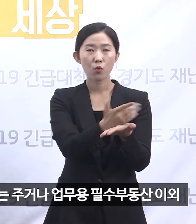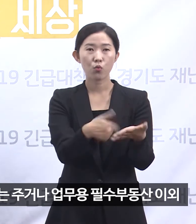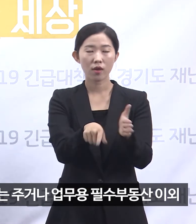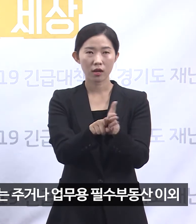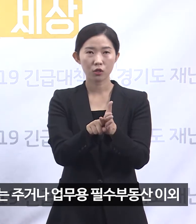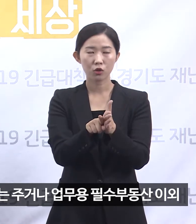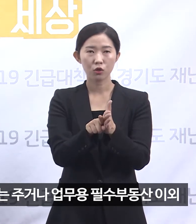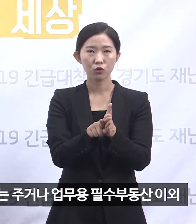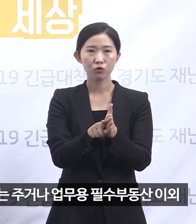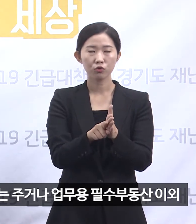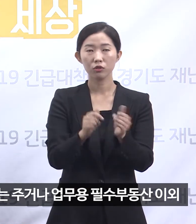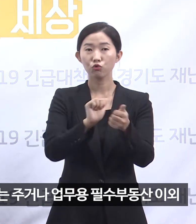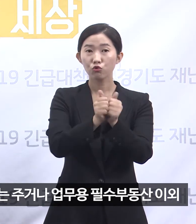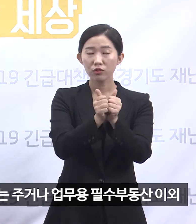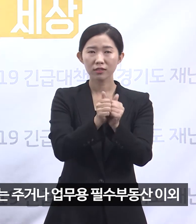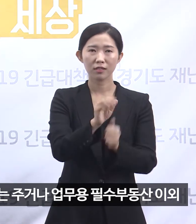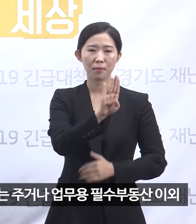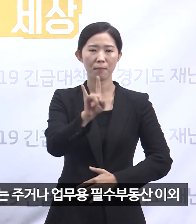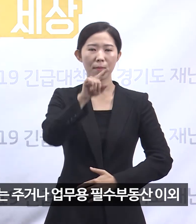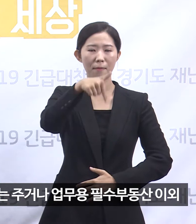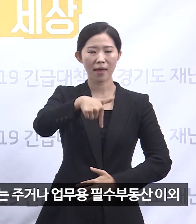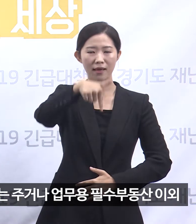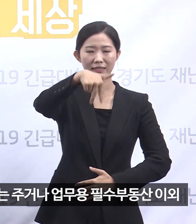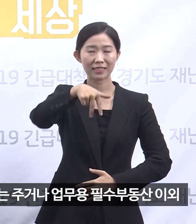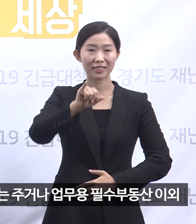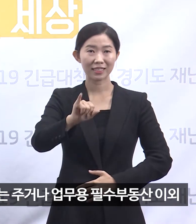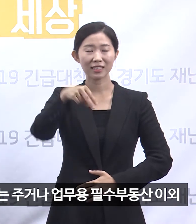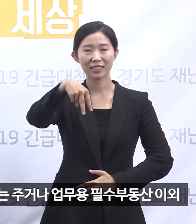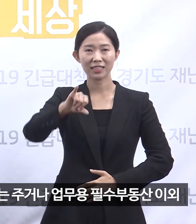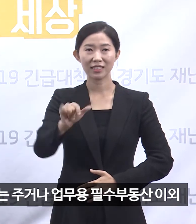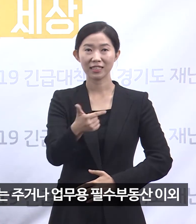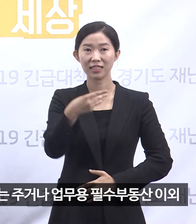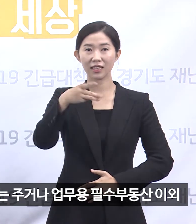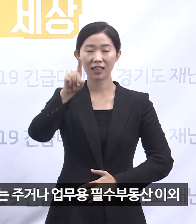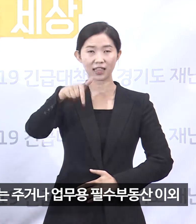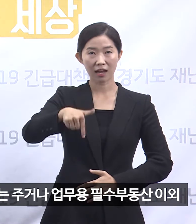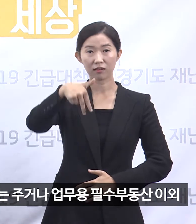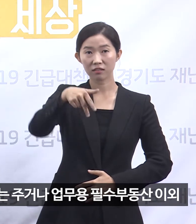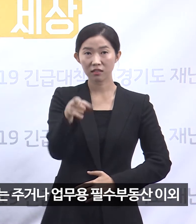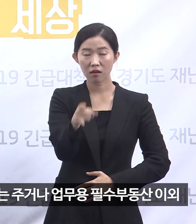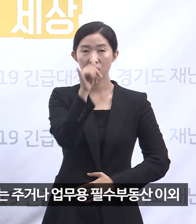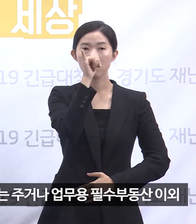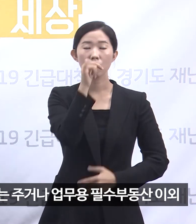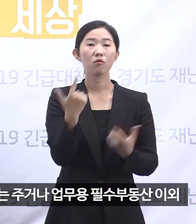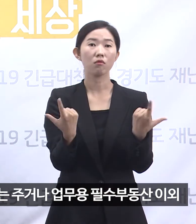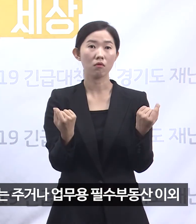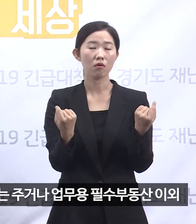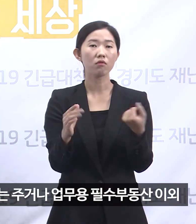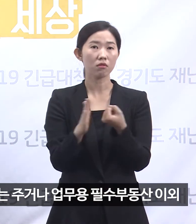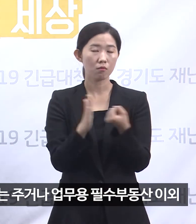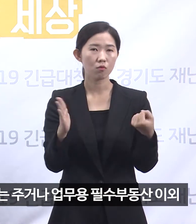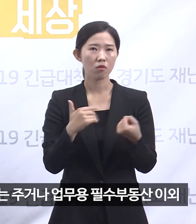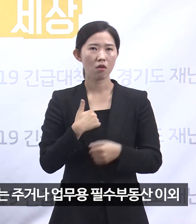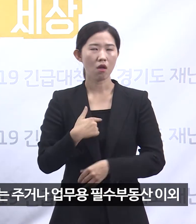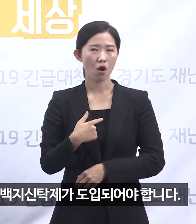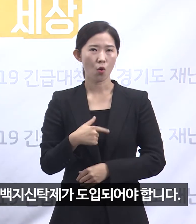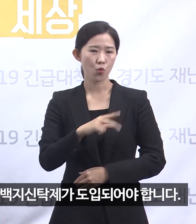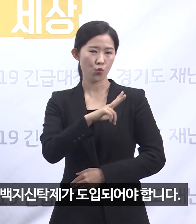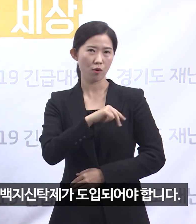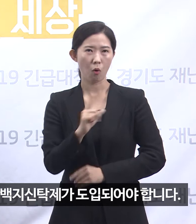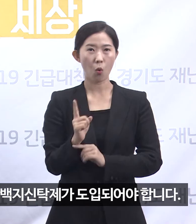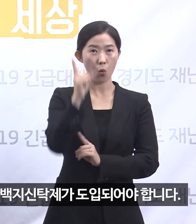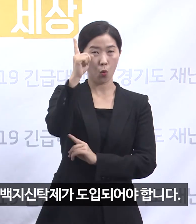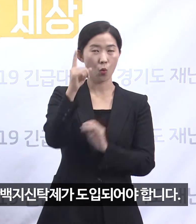채택하고 있는 것처럼 고위공직자는 주거나 업무용 필수 부동산을 제외하고는